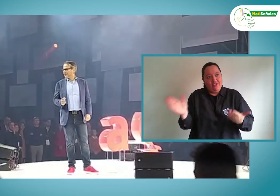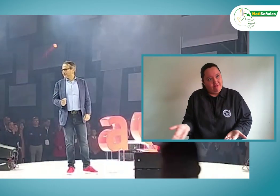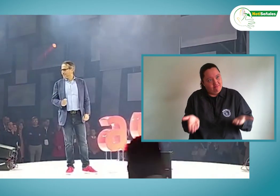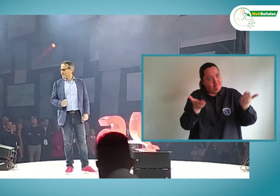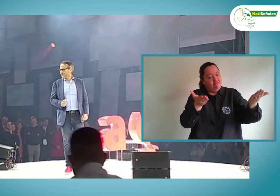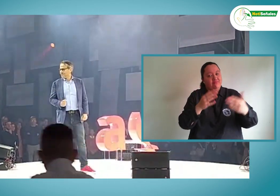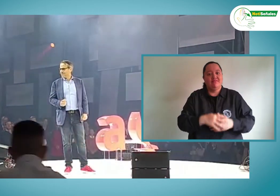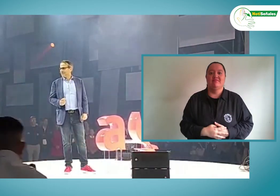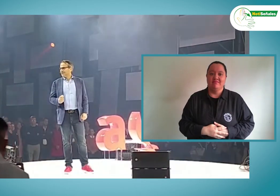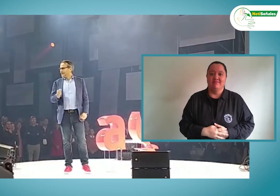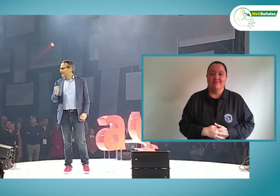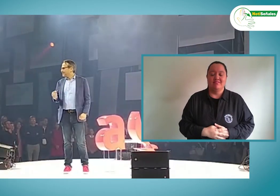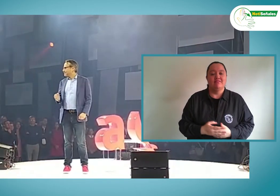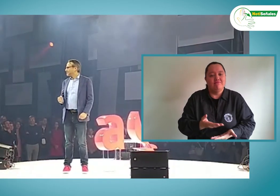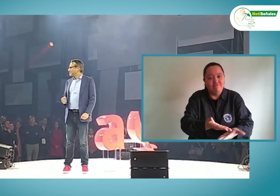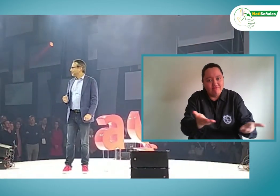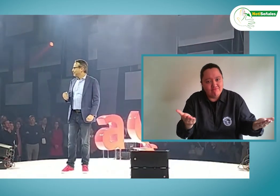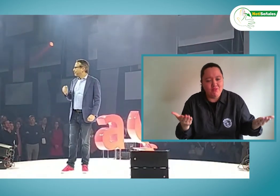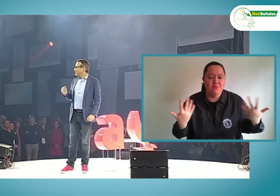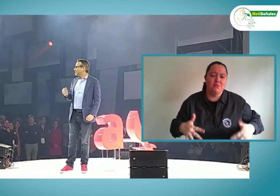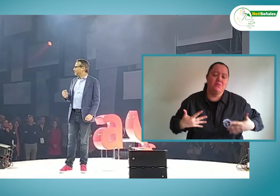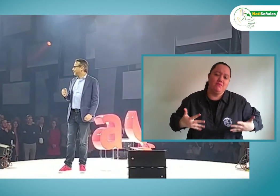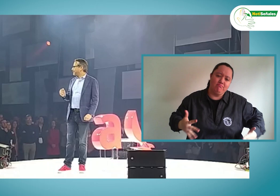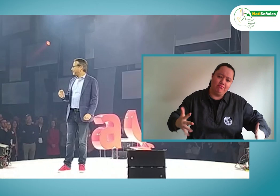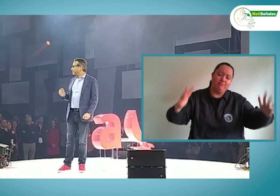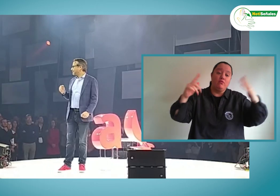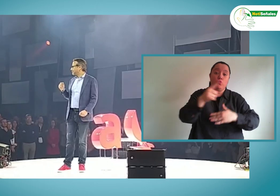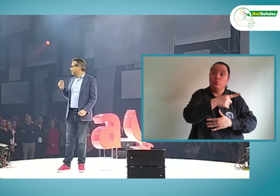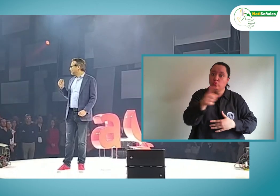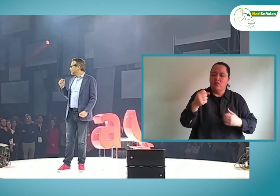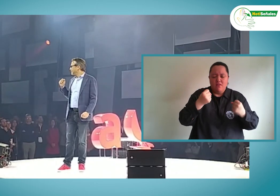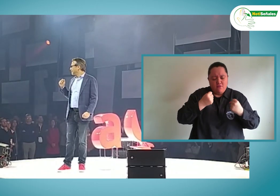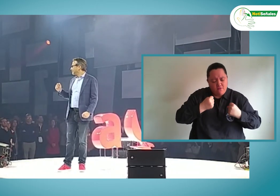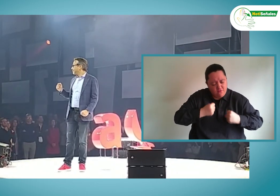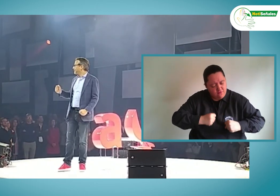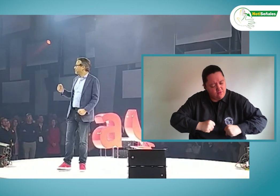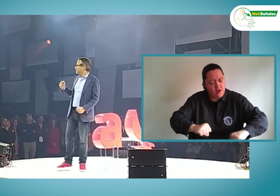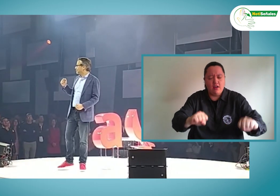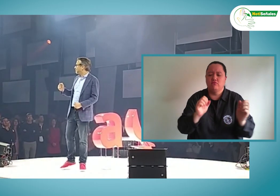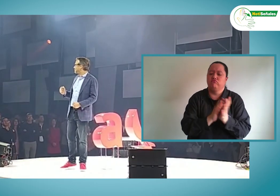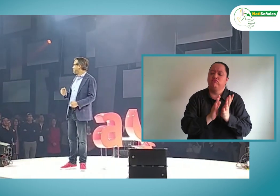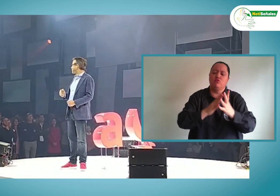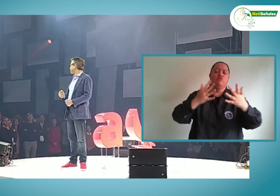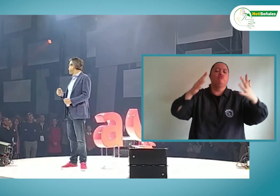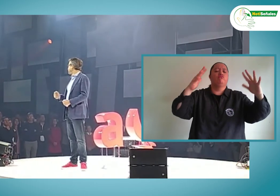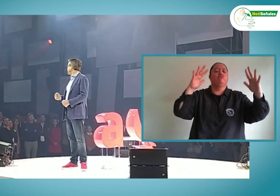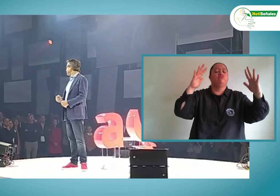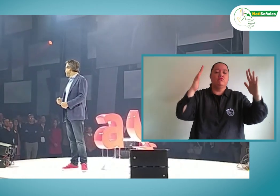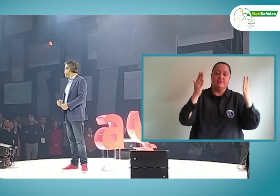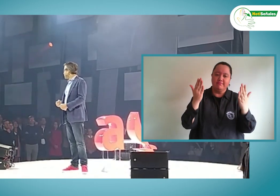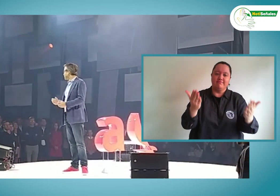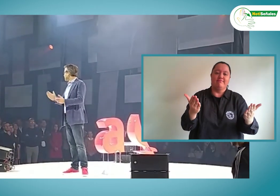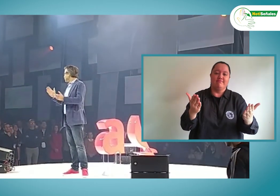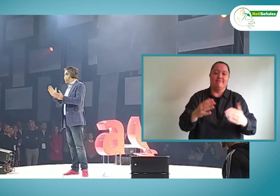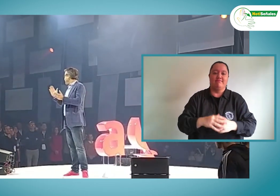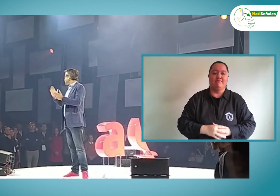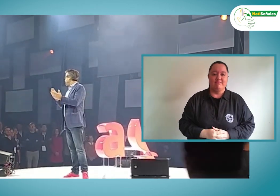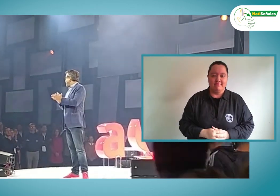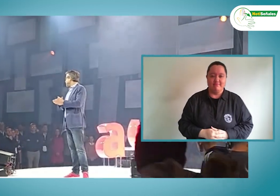cielos de todos. Y gracias, y una Avianca que me abra con ella. pido un aplauso del día a los demás políticos por el esfuerzo.